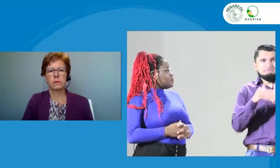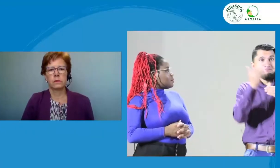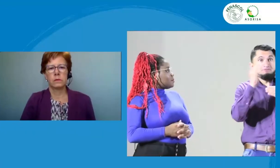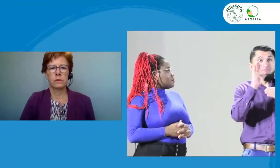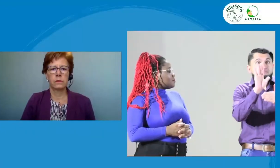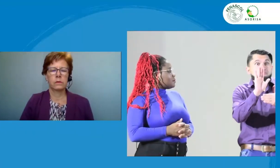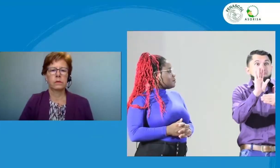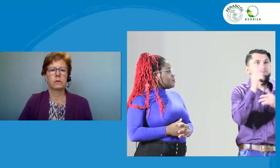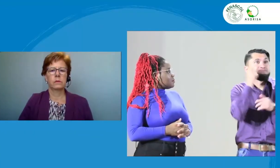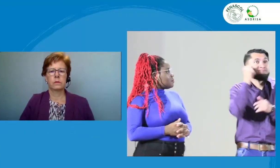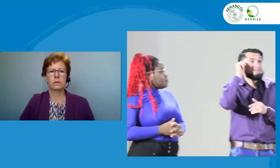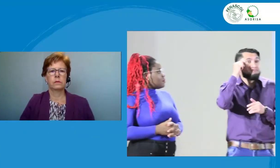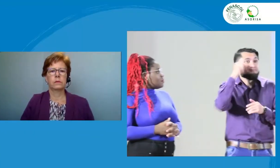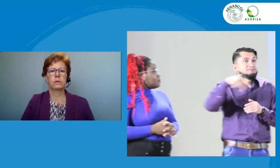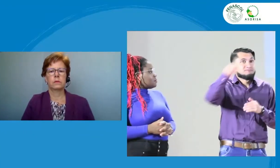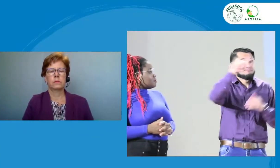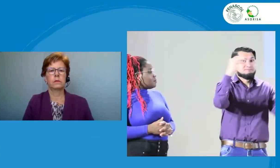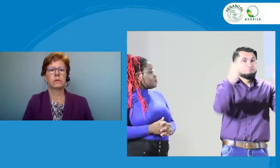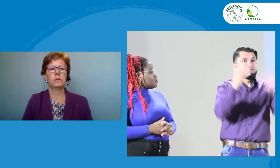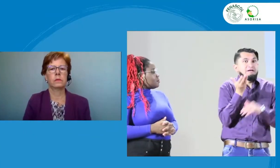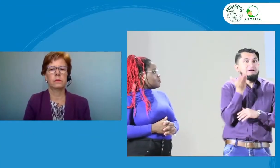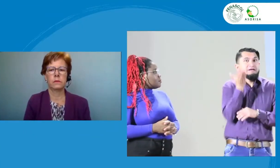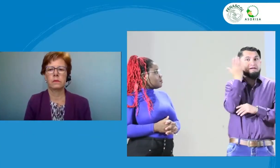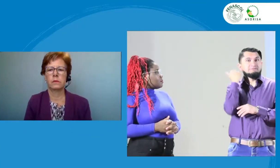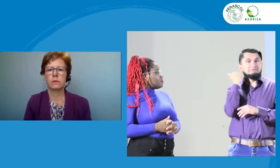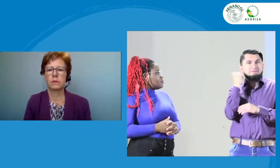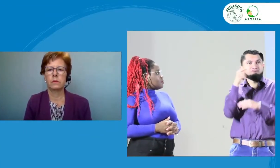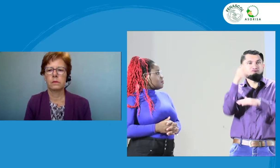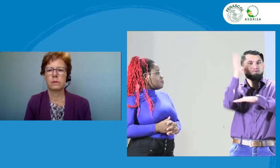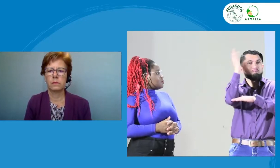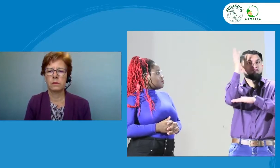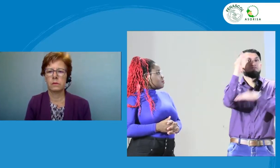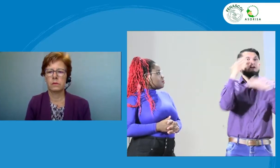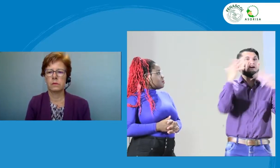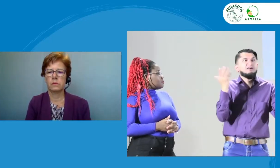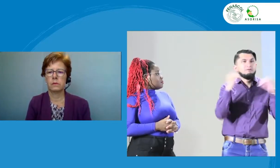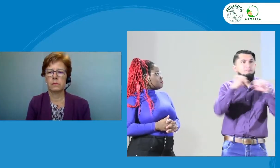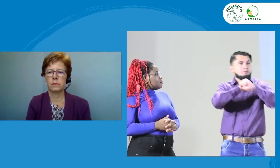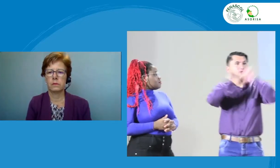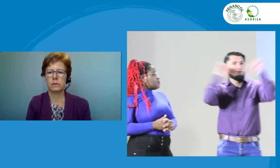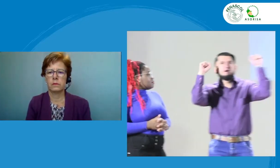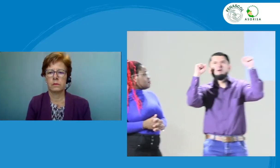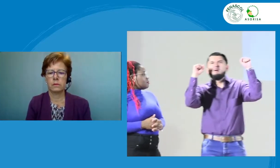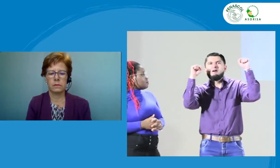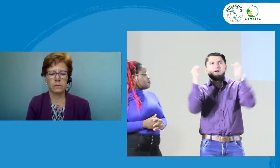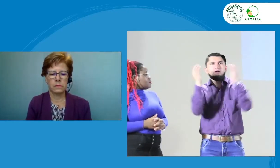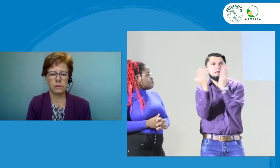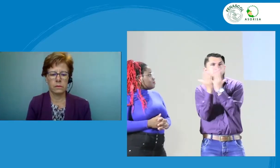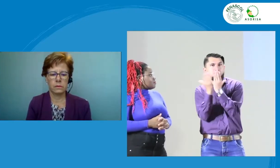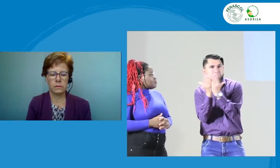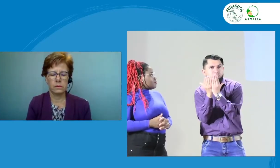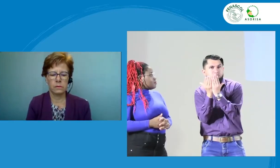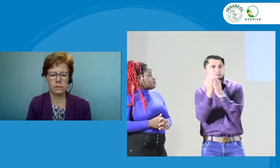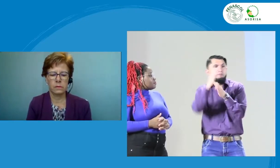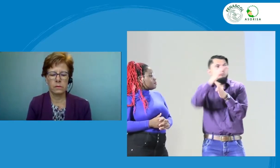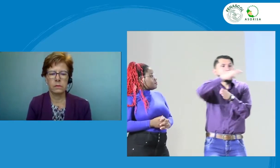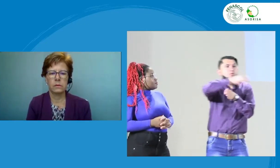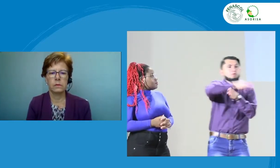Muy bien, entonces, estamos preparados para empezar. Recuerden que ayer en la mañana